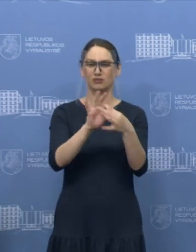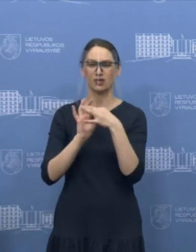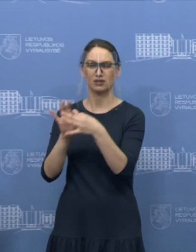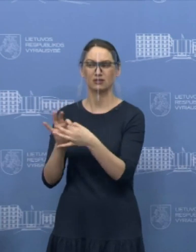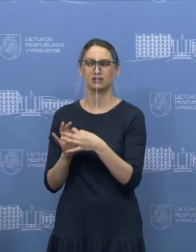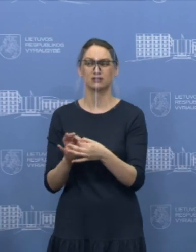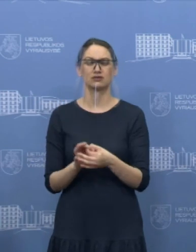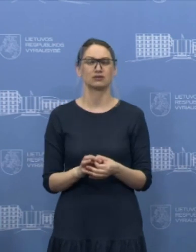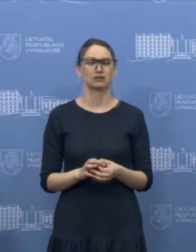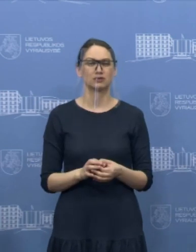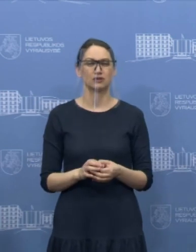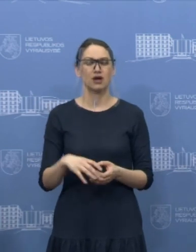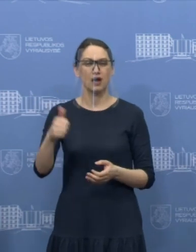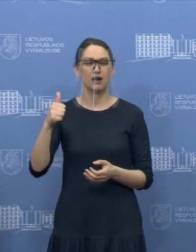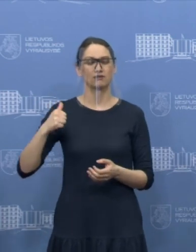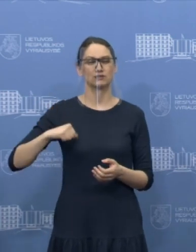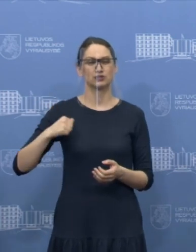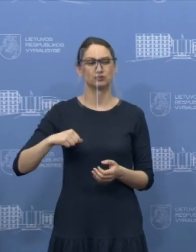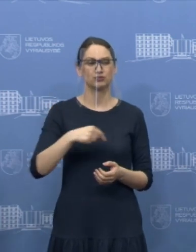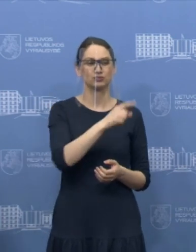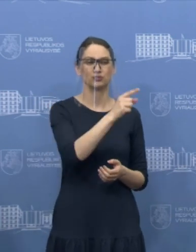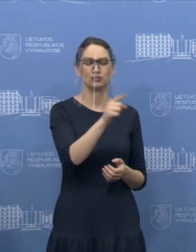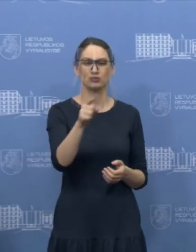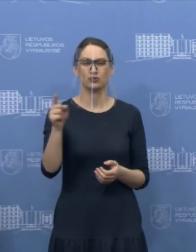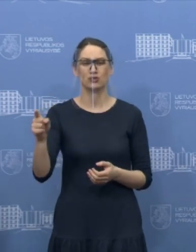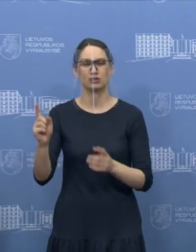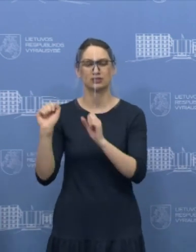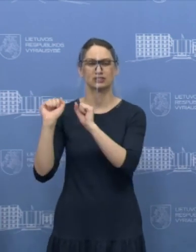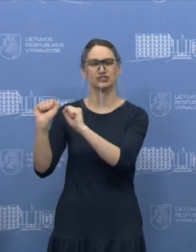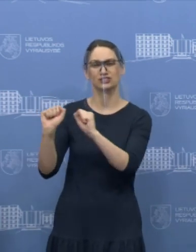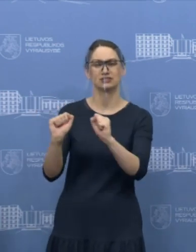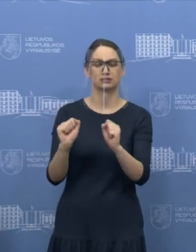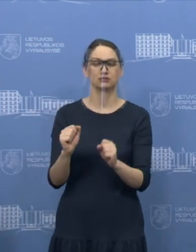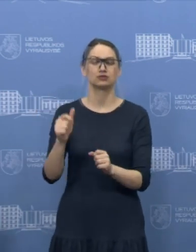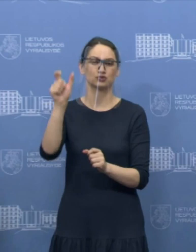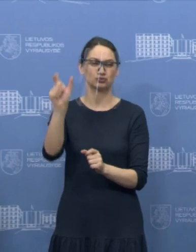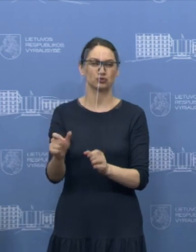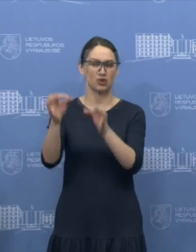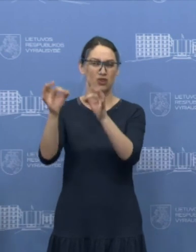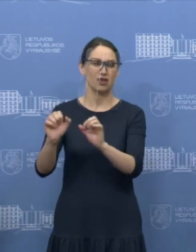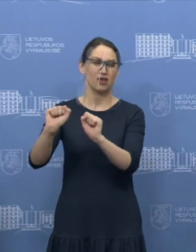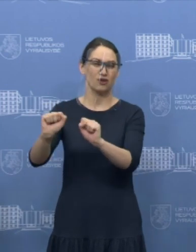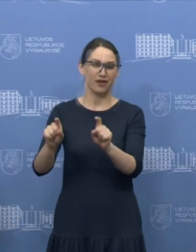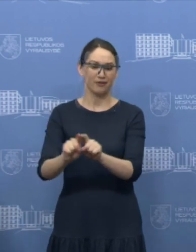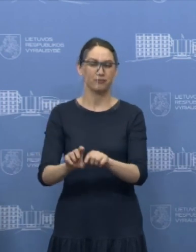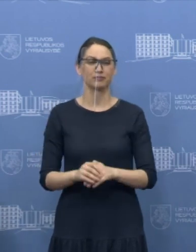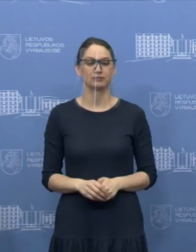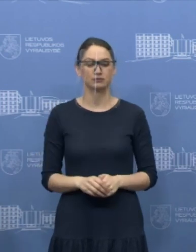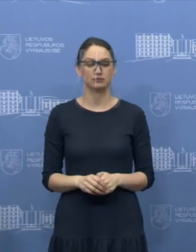padaryti viską, ką galime dėl savo žmonių, jų lūkesčiai yra teisėti ir pagrysti. Ir šiai dienai jau nebesvarbu.